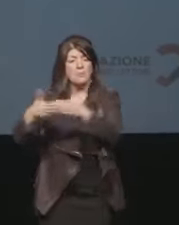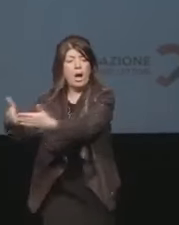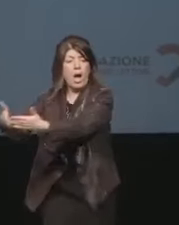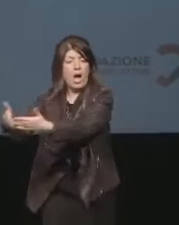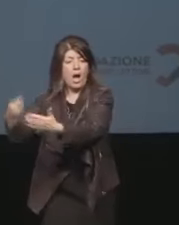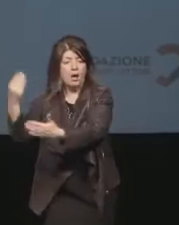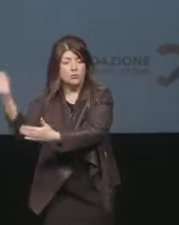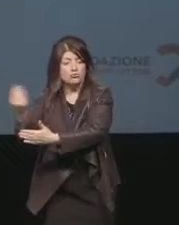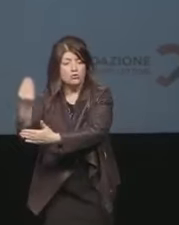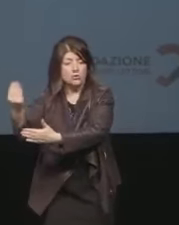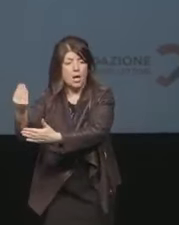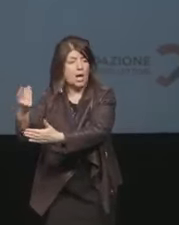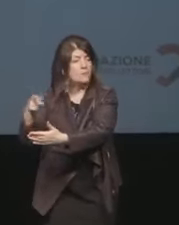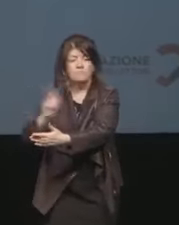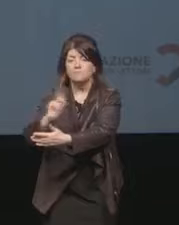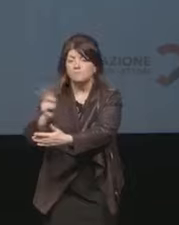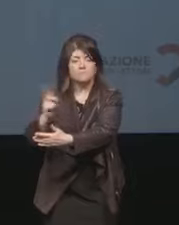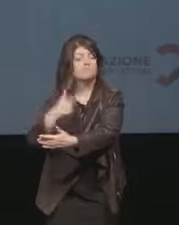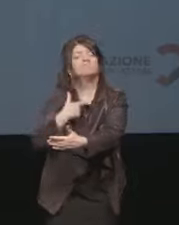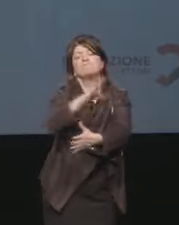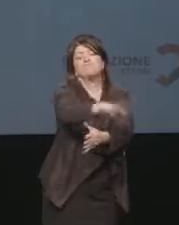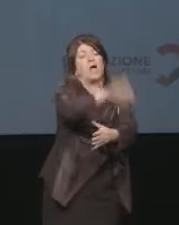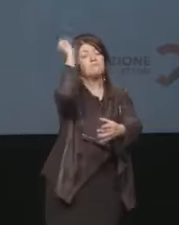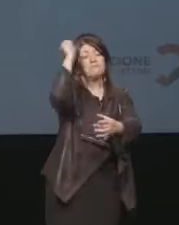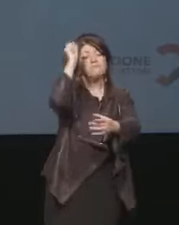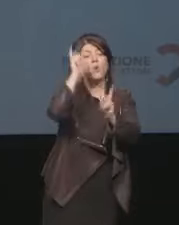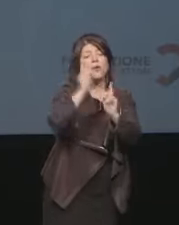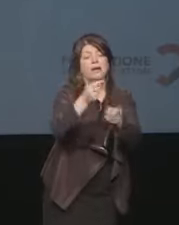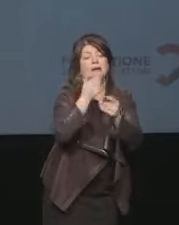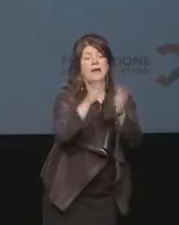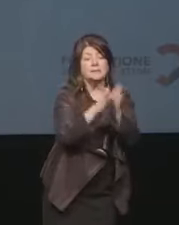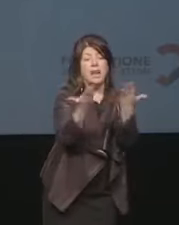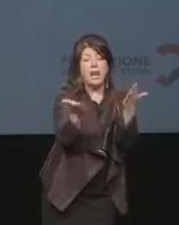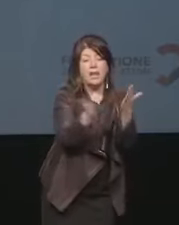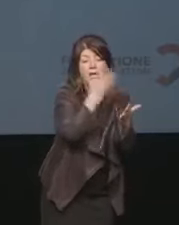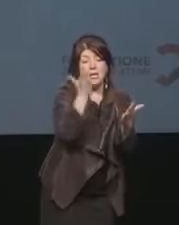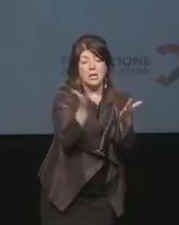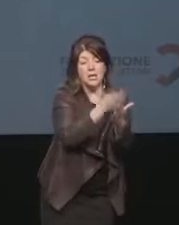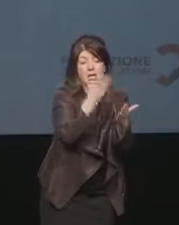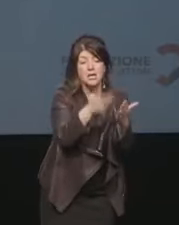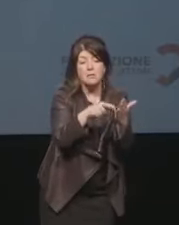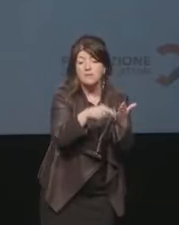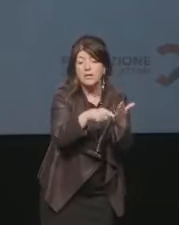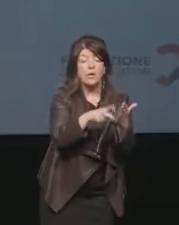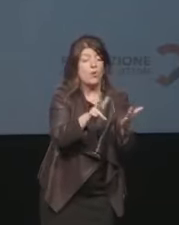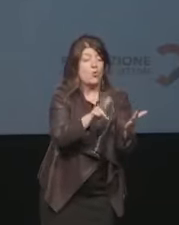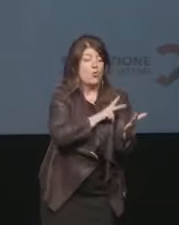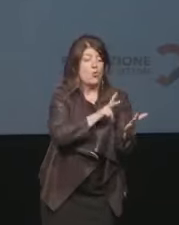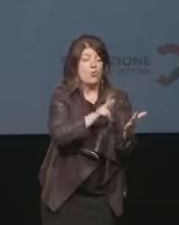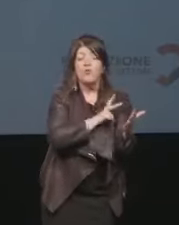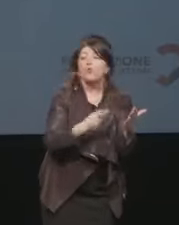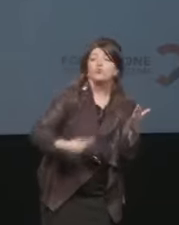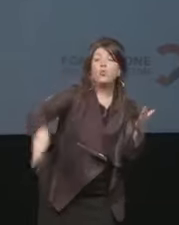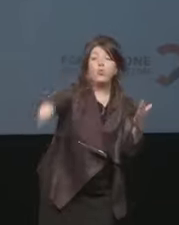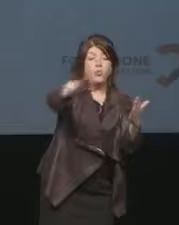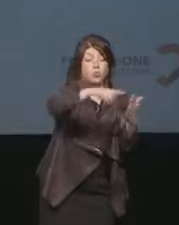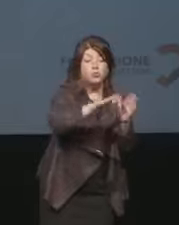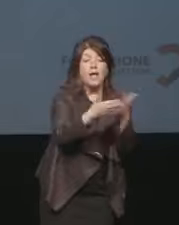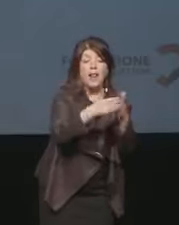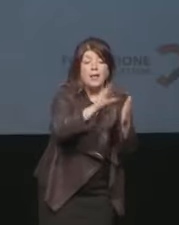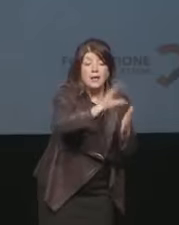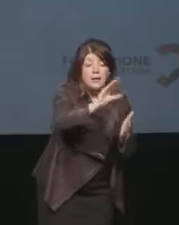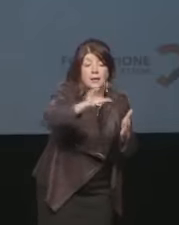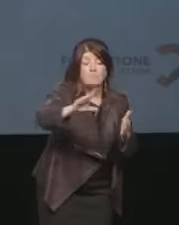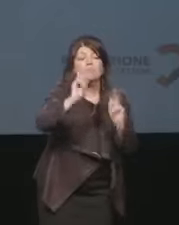con le storie che racchiudono sono un bene comune che può e deve essere condiviso e noi li portiamo laddove ce n'è più